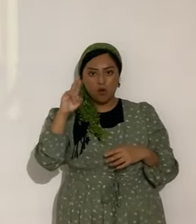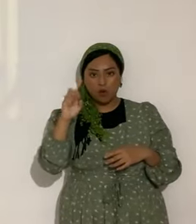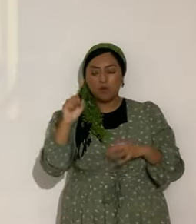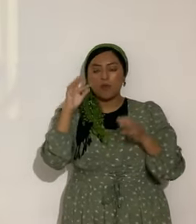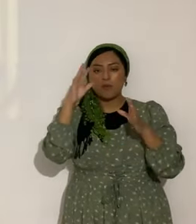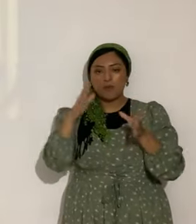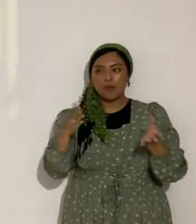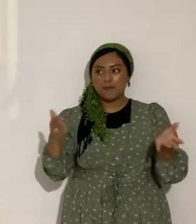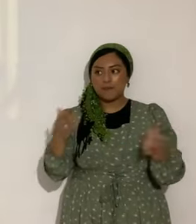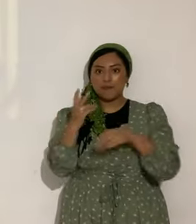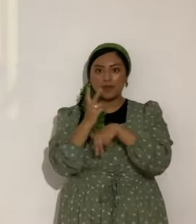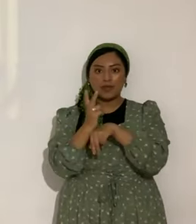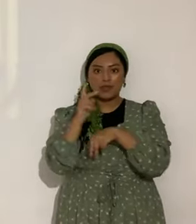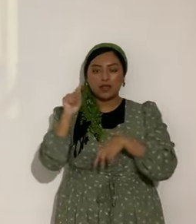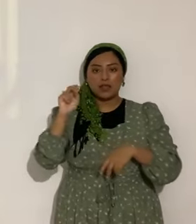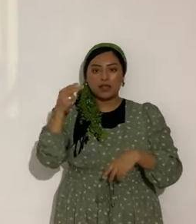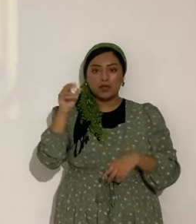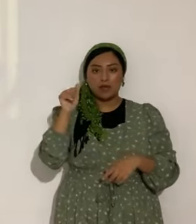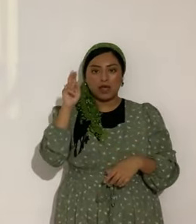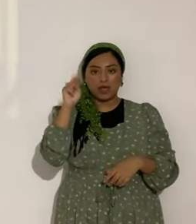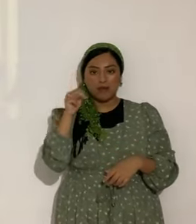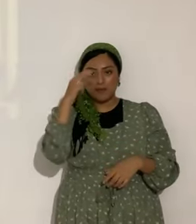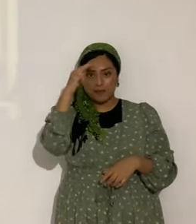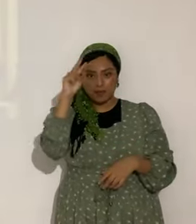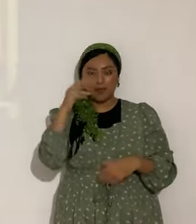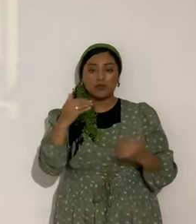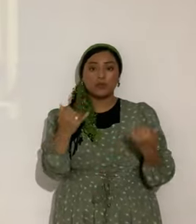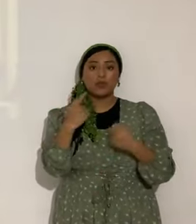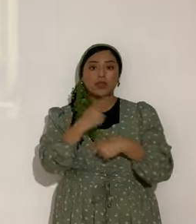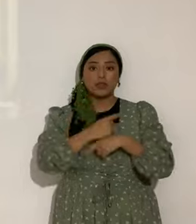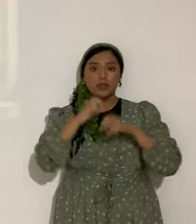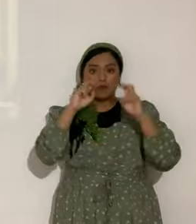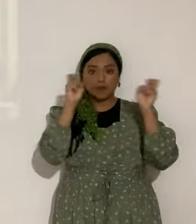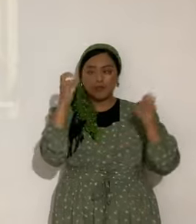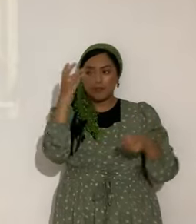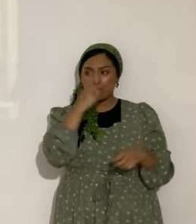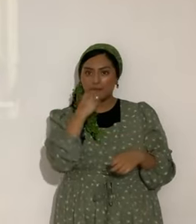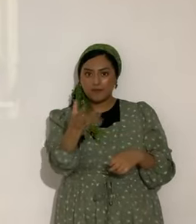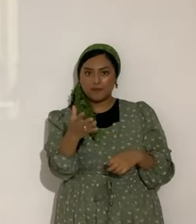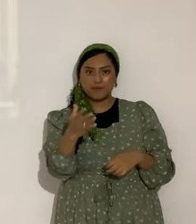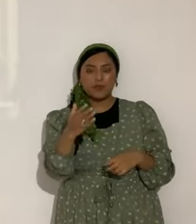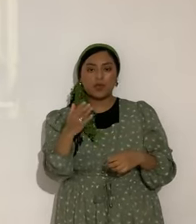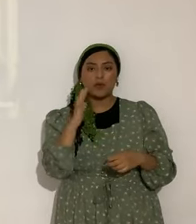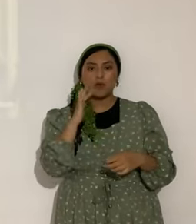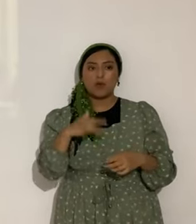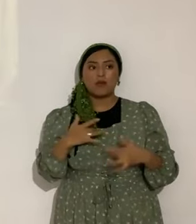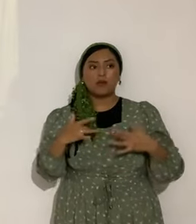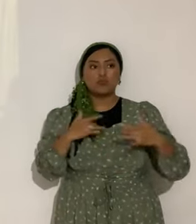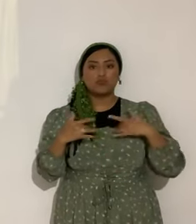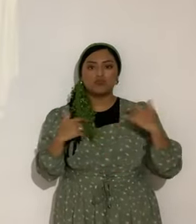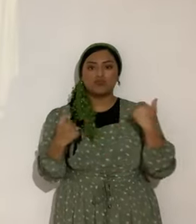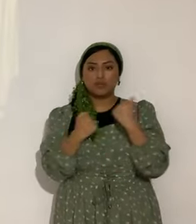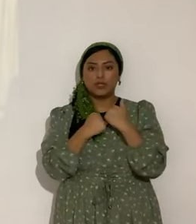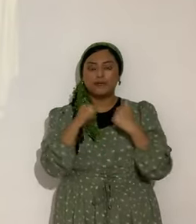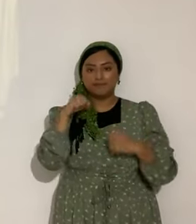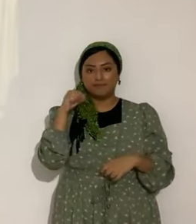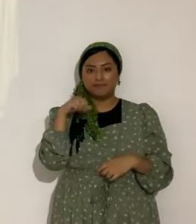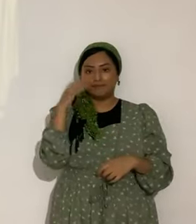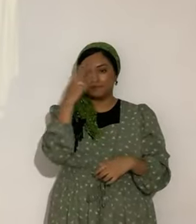Gozo y Paz en Tehuacán, Puebla, México. Vamos a ver un tema muy bonito, muy hermoso, nos va a motivar, van a ver que bonito. Bendito es